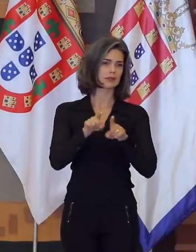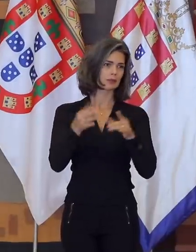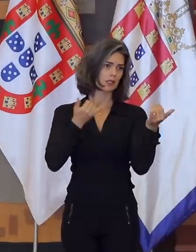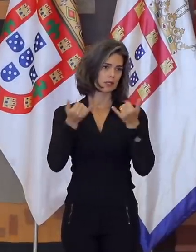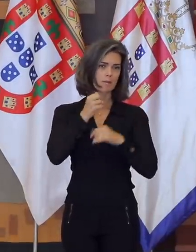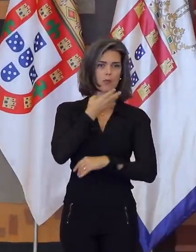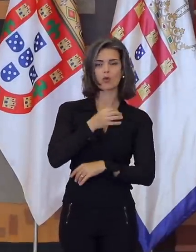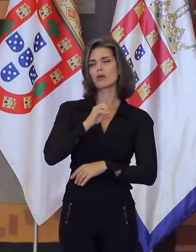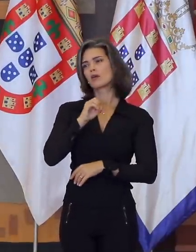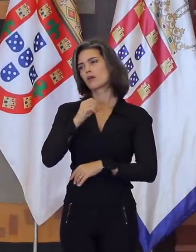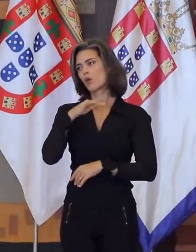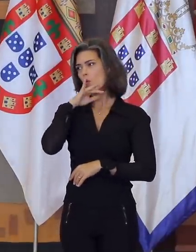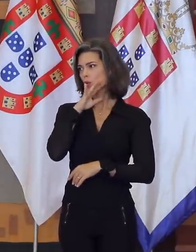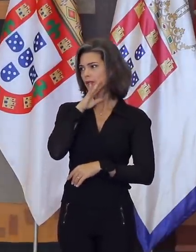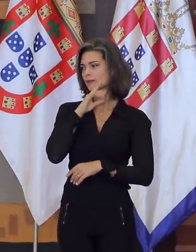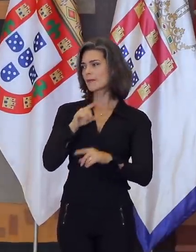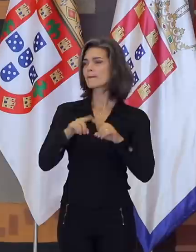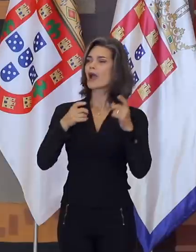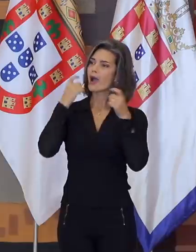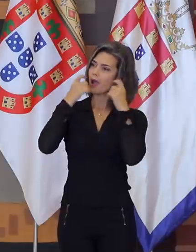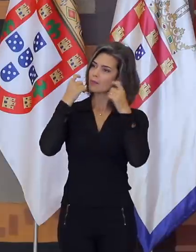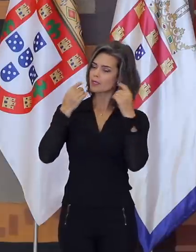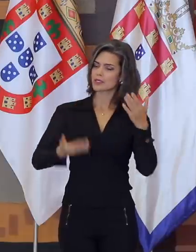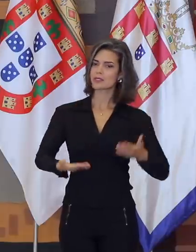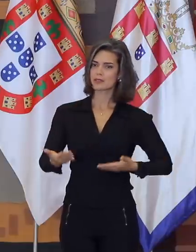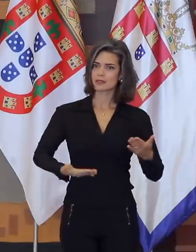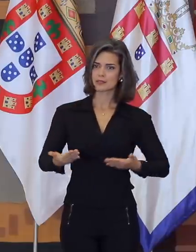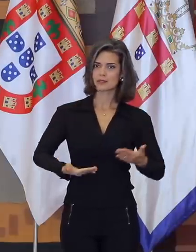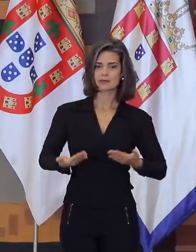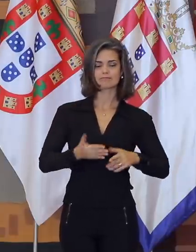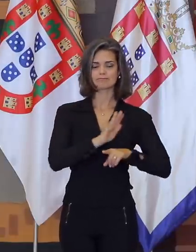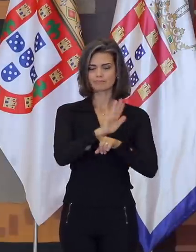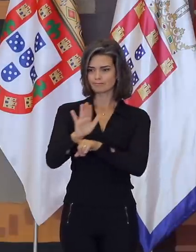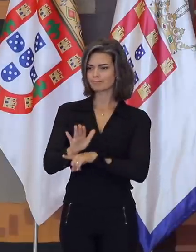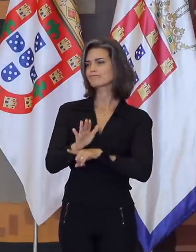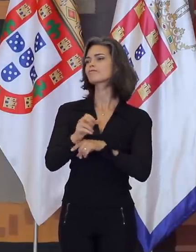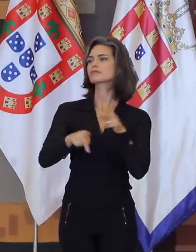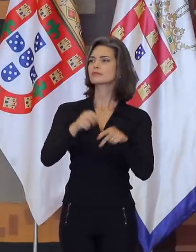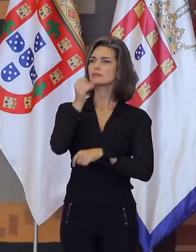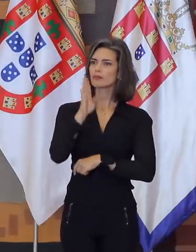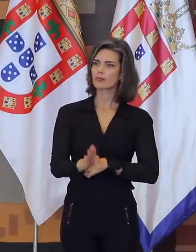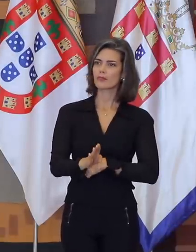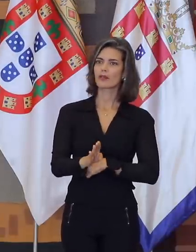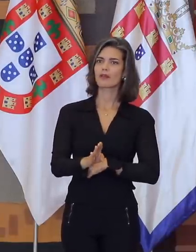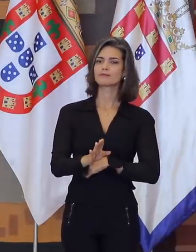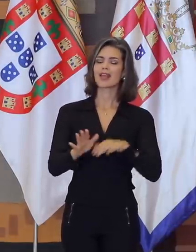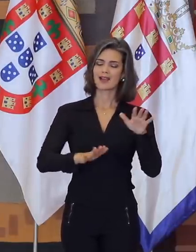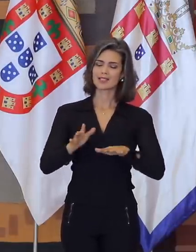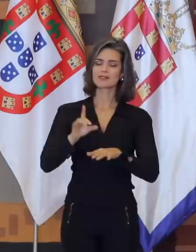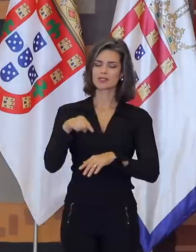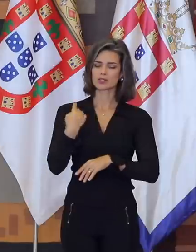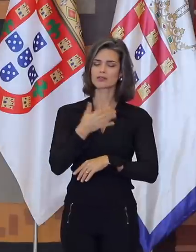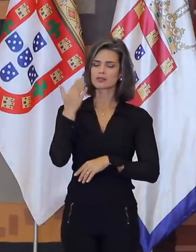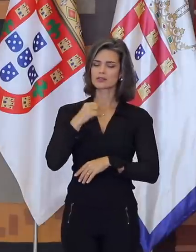boas ou ruins. A preocupação em servir nossos conterrâneos, muitas vezes agravada pela diversidade